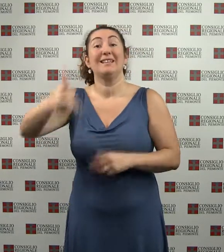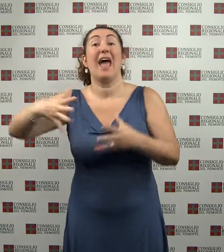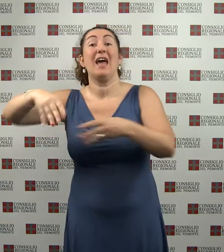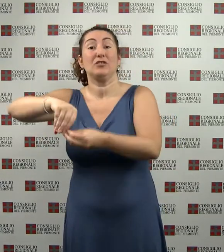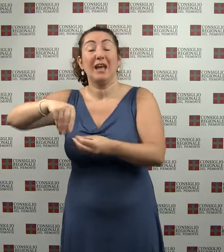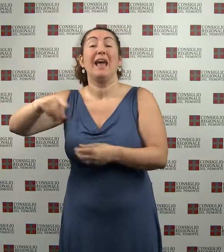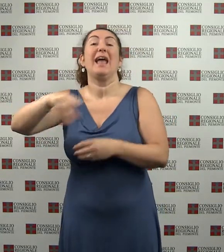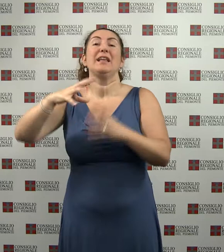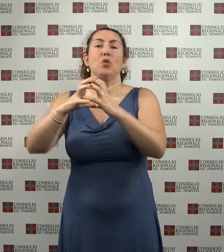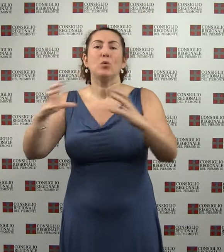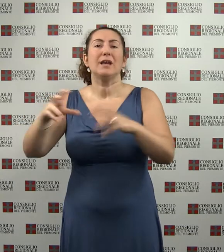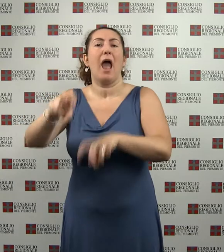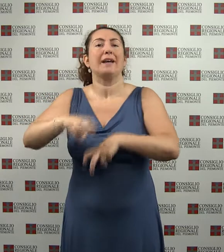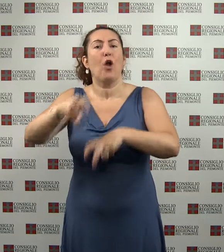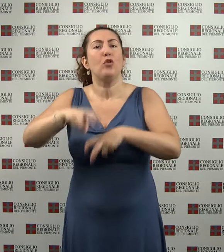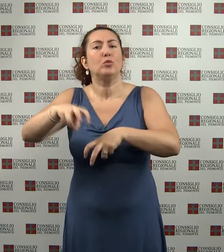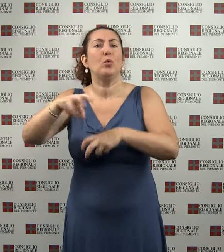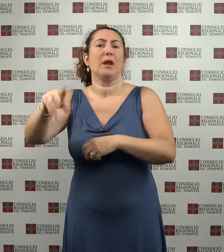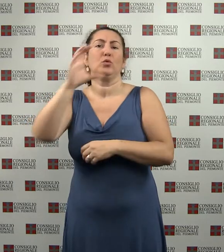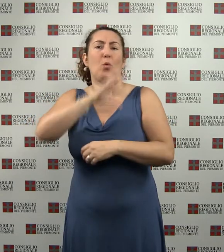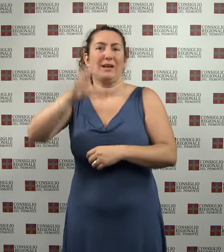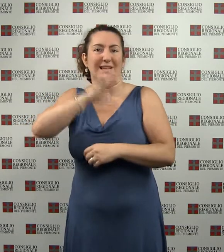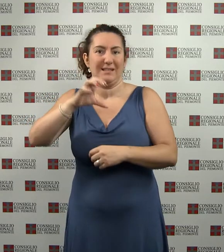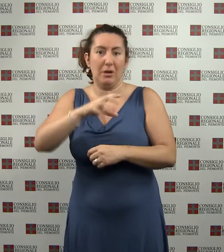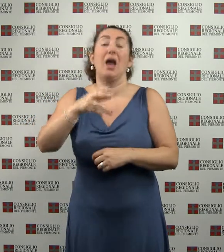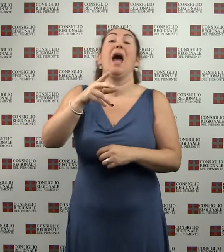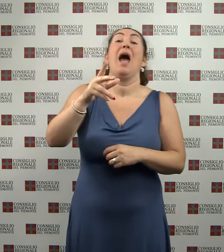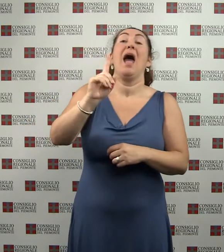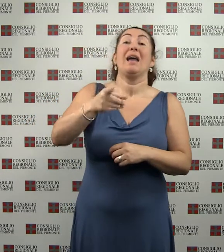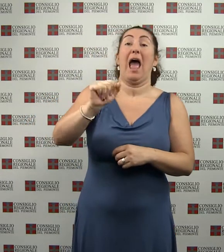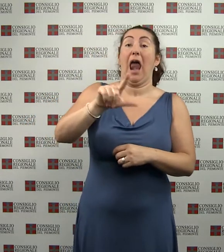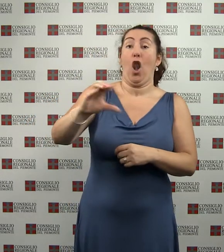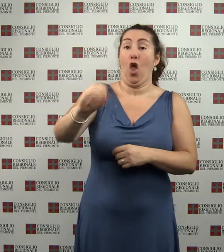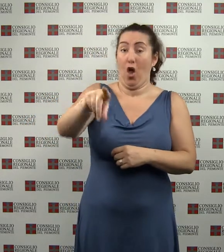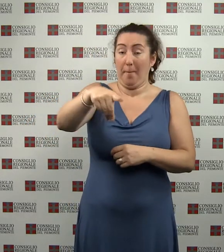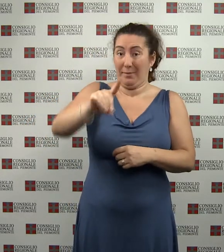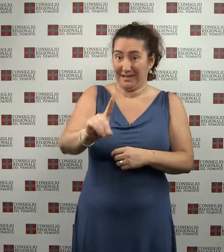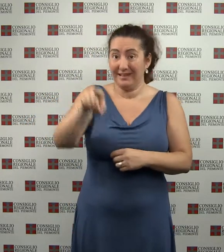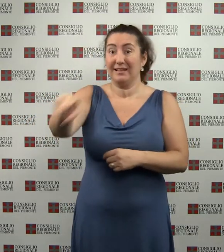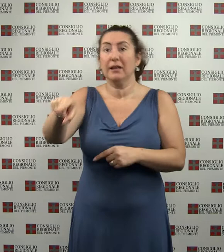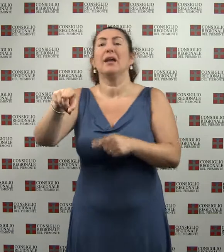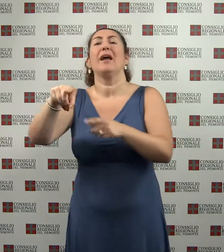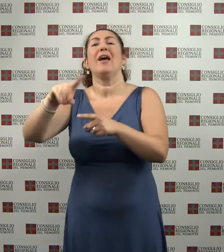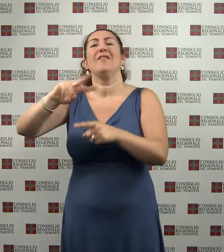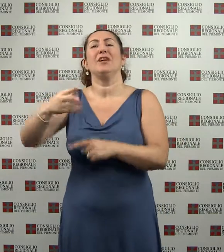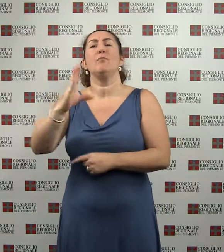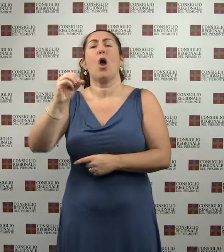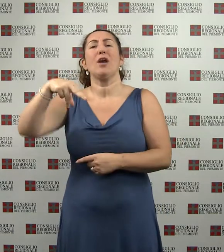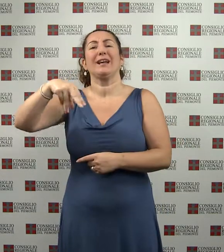Presidente Raffaele Gallo, Partito Democratico, Vice Giovanni Corgnati, PD e Claudia Porchietto, Forza Italia.